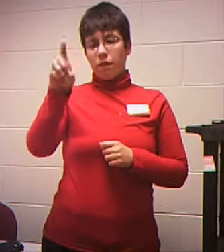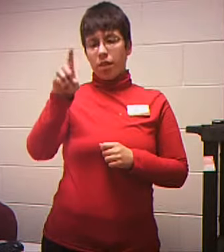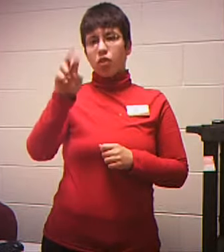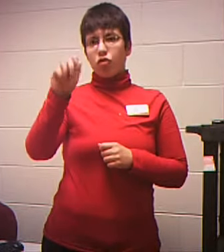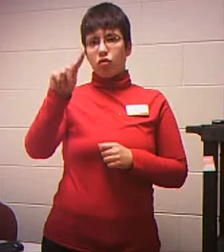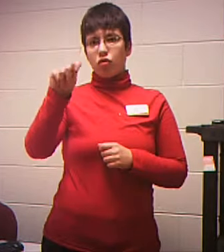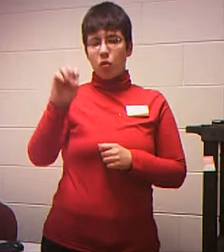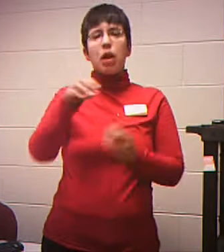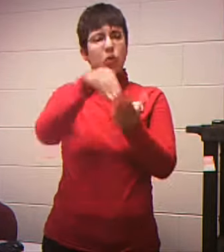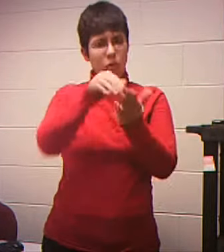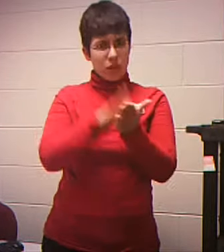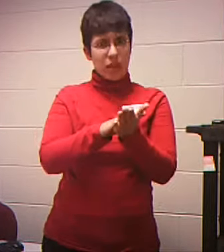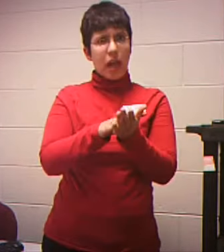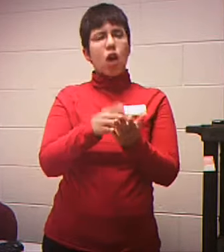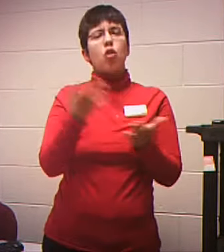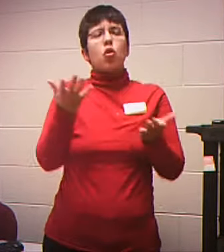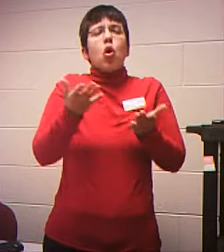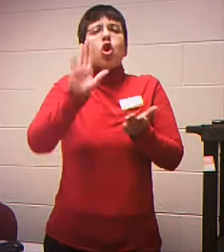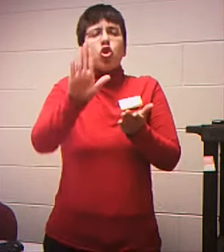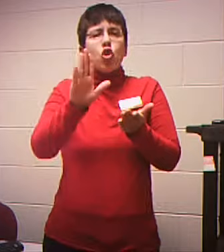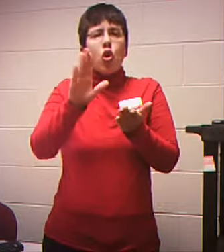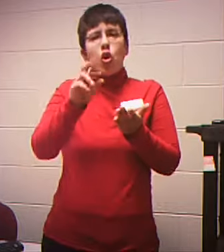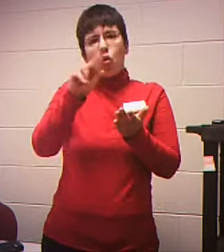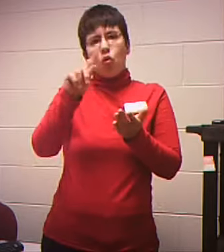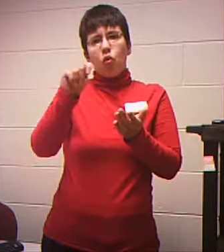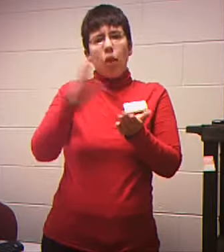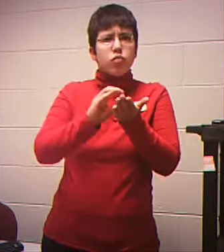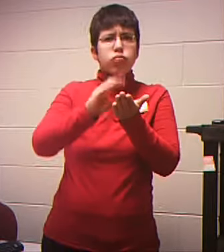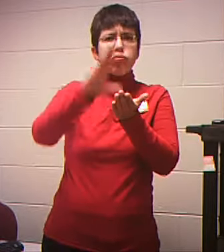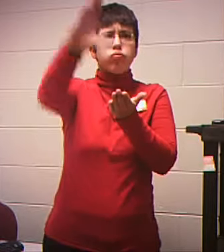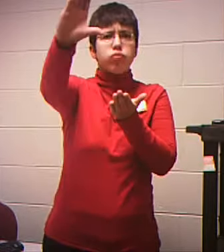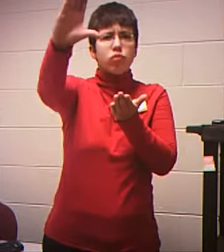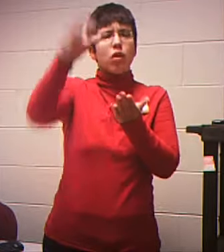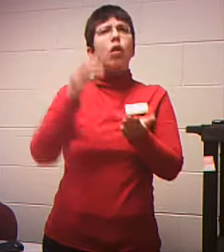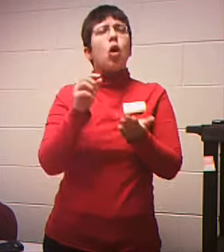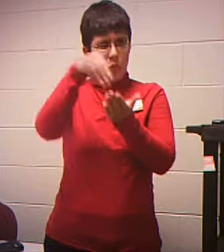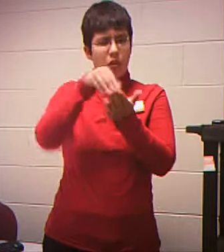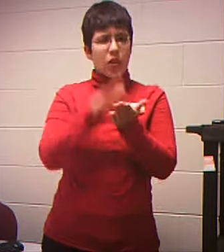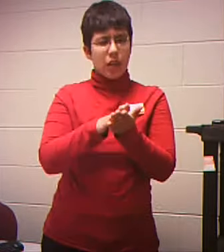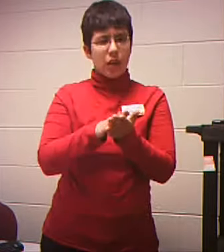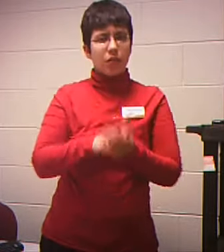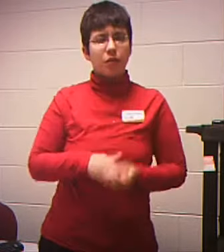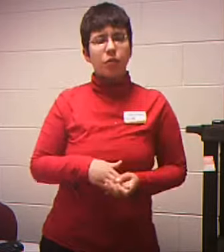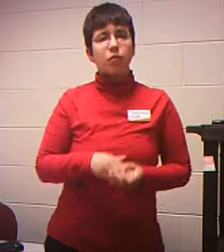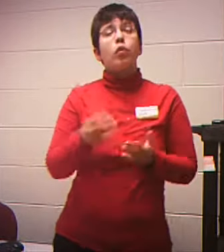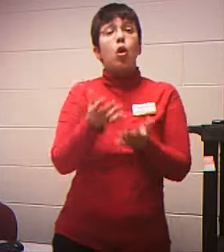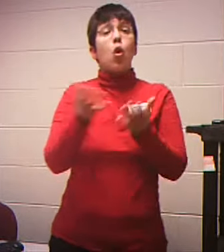What rate You're desiring Whether it's a purchase Or refinance What the approximate Loan amount is The